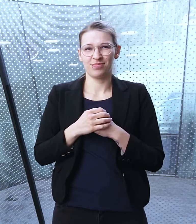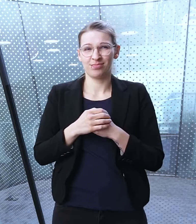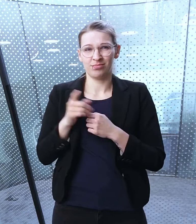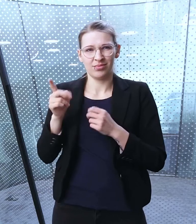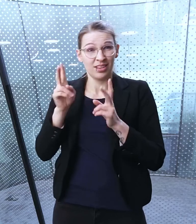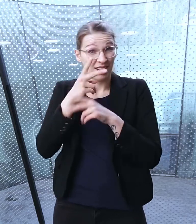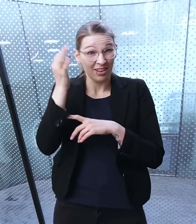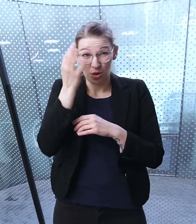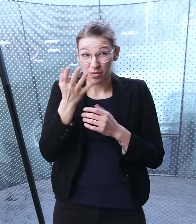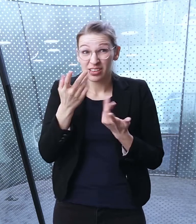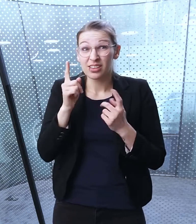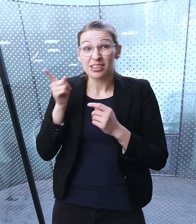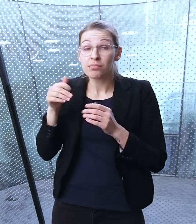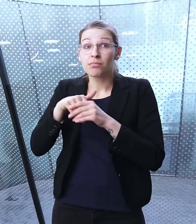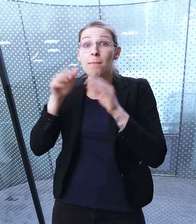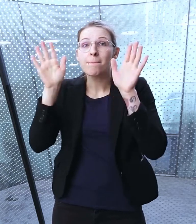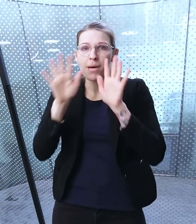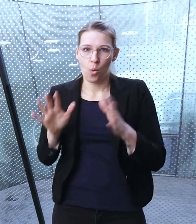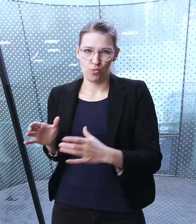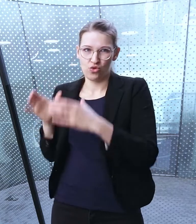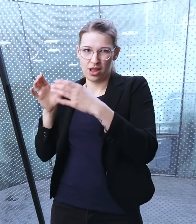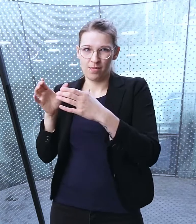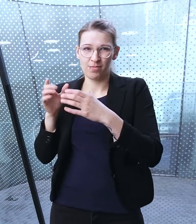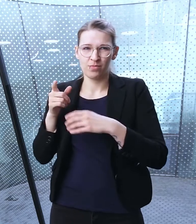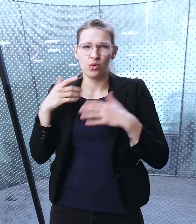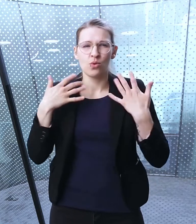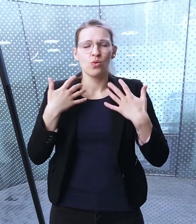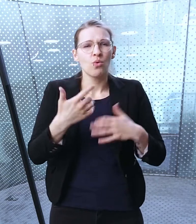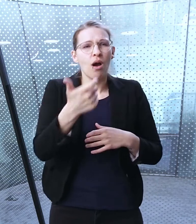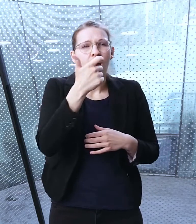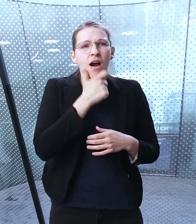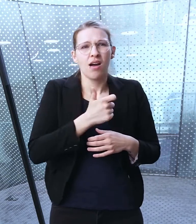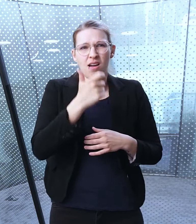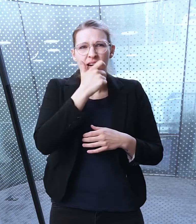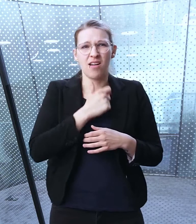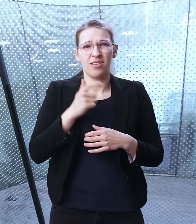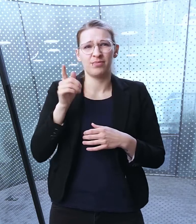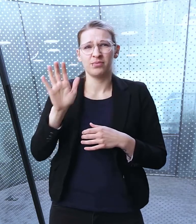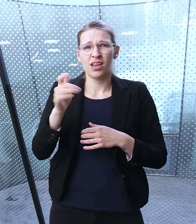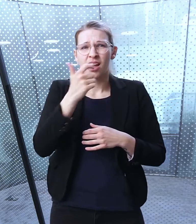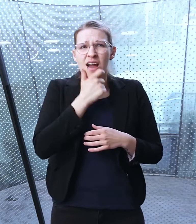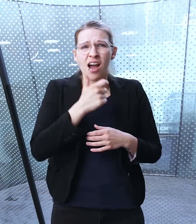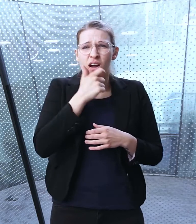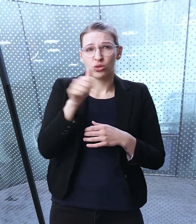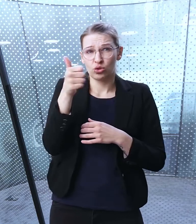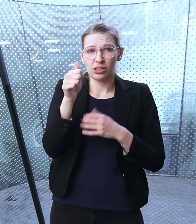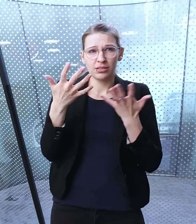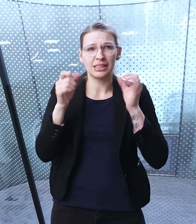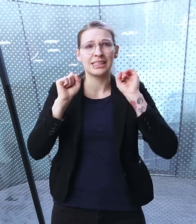mal genauer hin. Kaum zu glauben, aber tatsächlich ist es ein Baumstamm. Ein uralter Baumstamm.